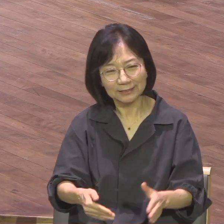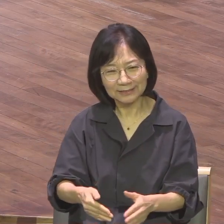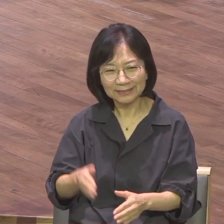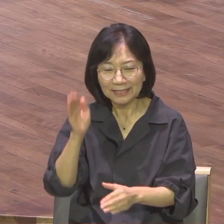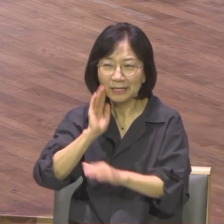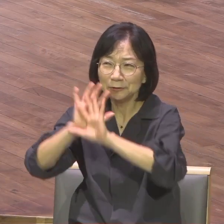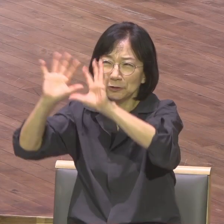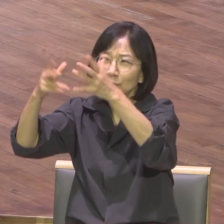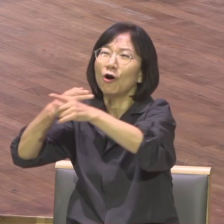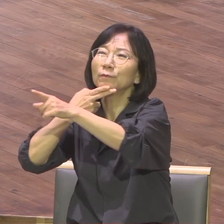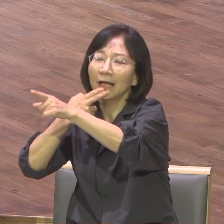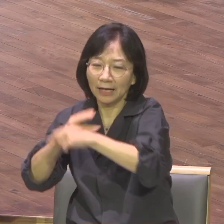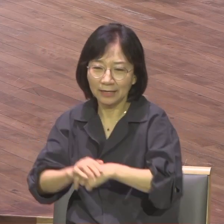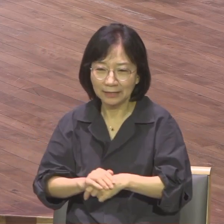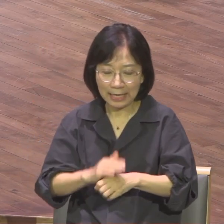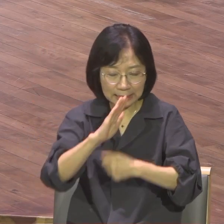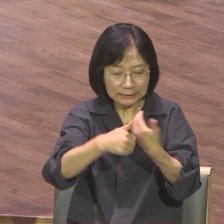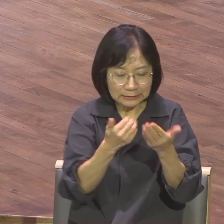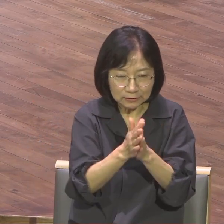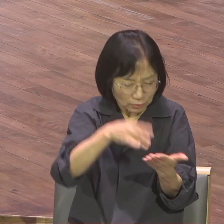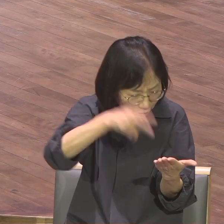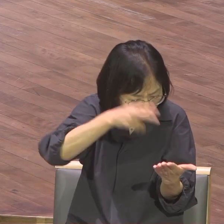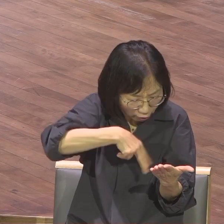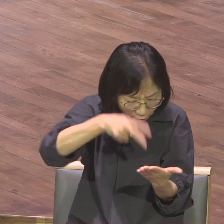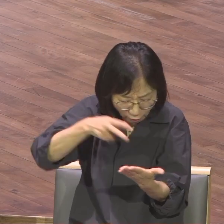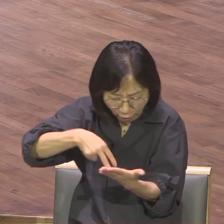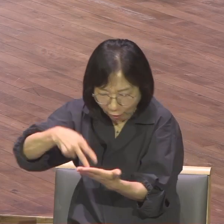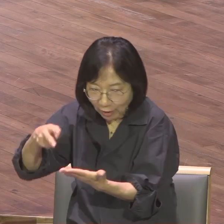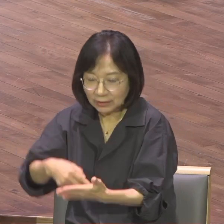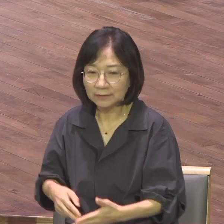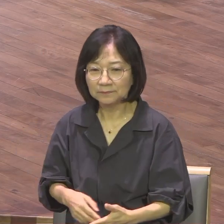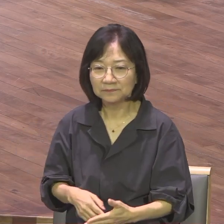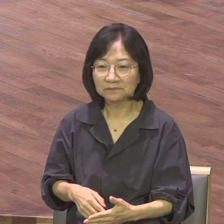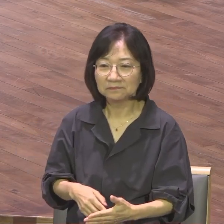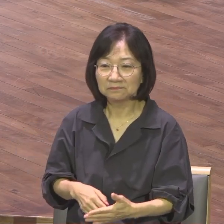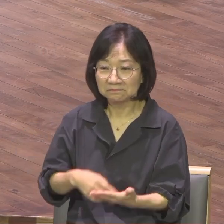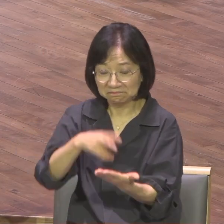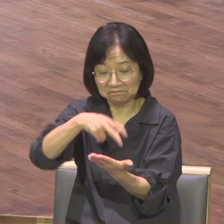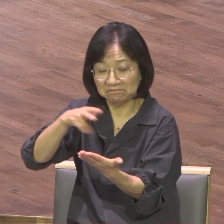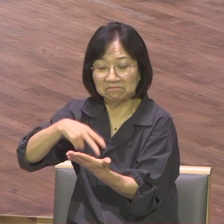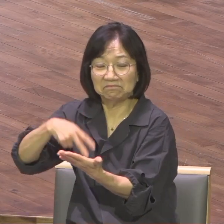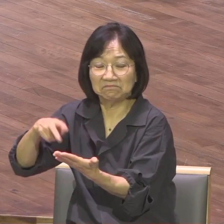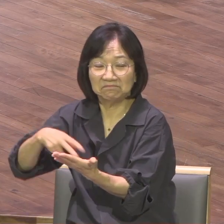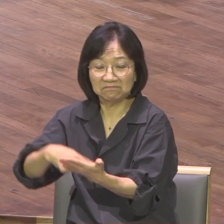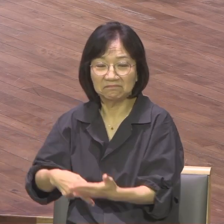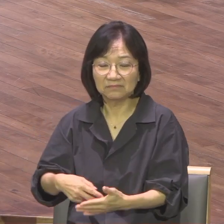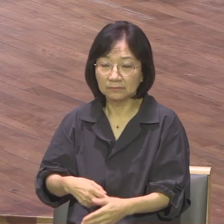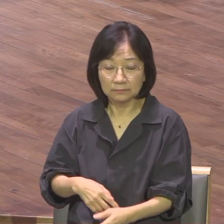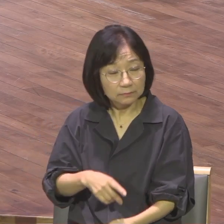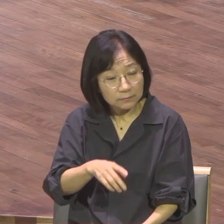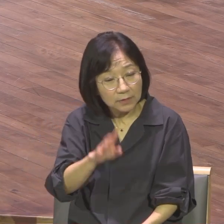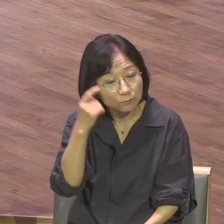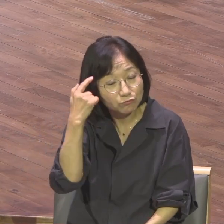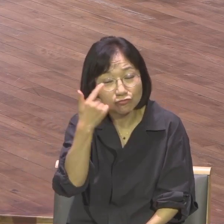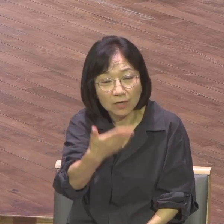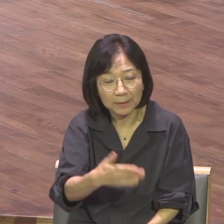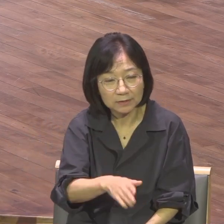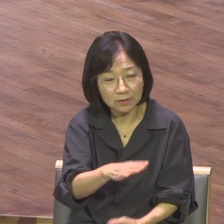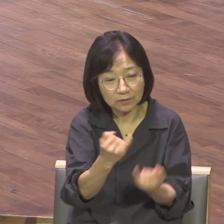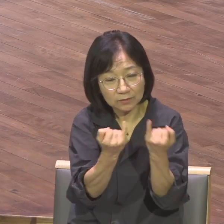그래서 성경을 다 읽어봤대요. 그냥 장세기 3장 15절 아니냐고 하니까 안당 여자의 후손이 뭐 뱀의 머리를 어쩌고 저쩌고 아니